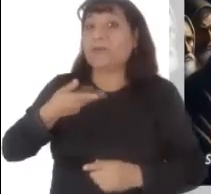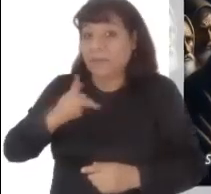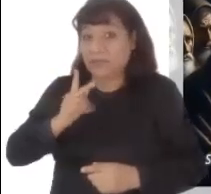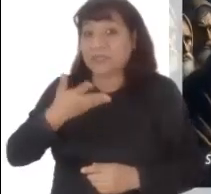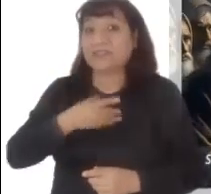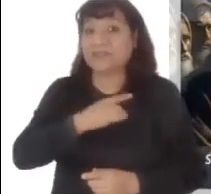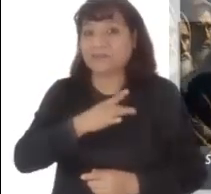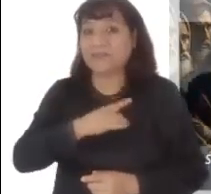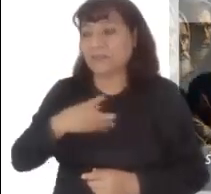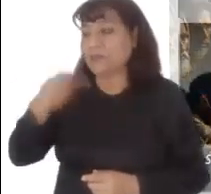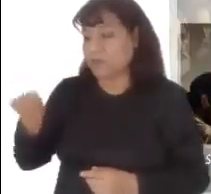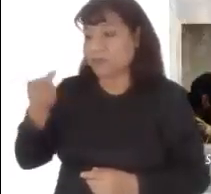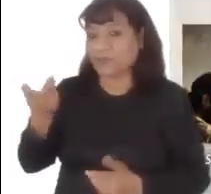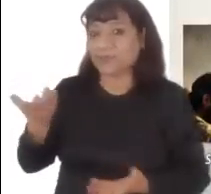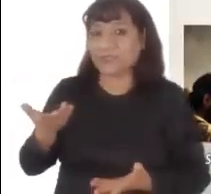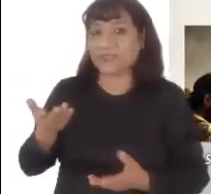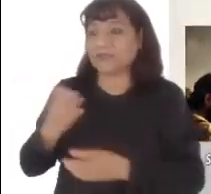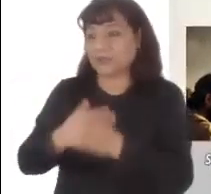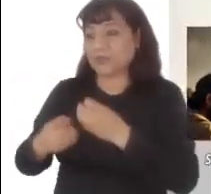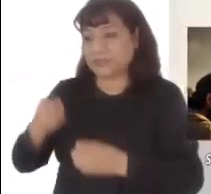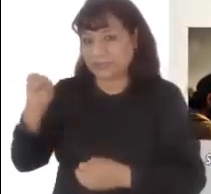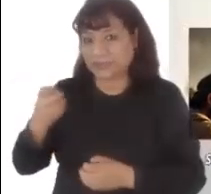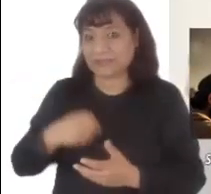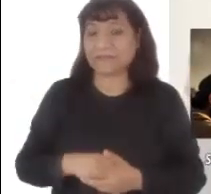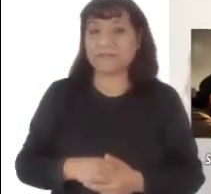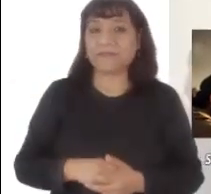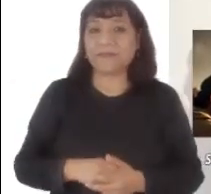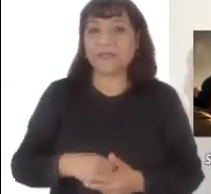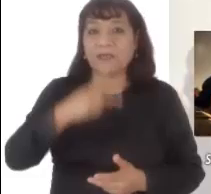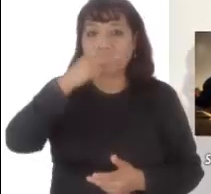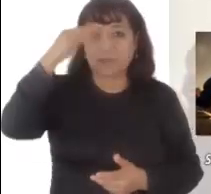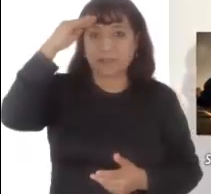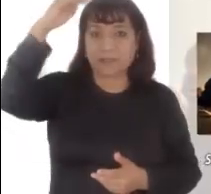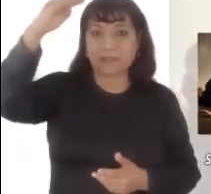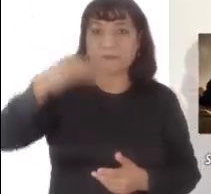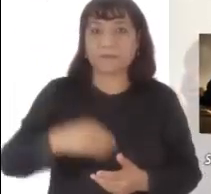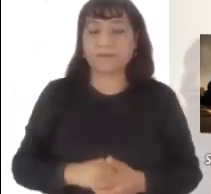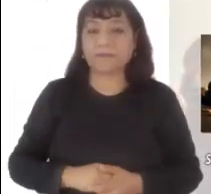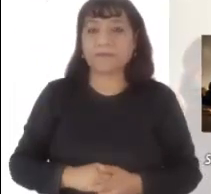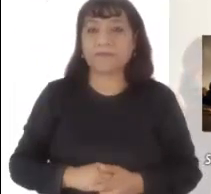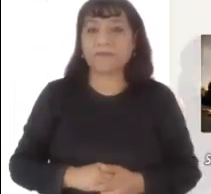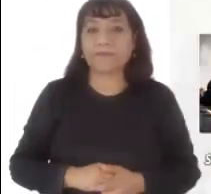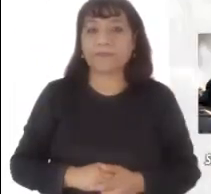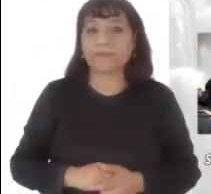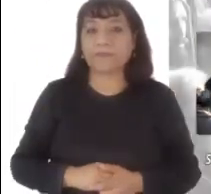miedo de preguntarle acerca de este asunto. Palabra del Señor.